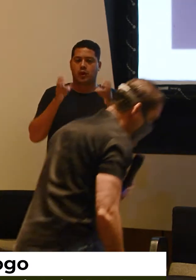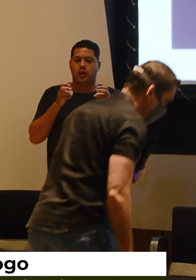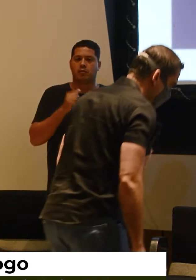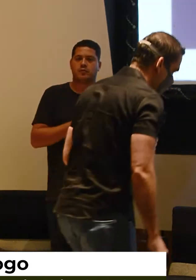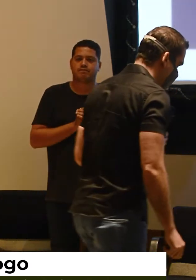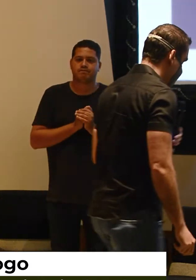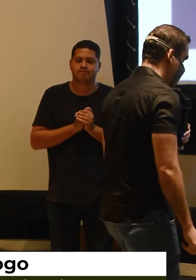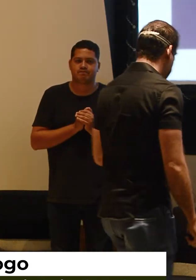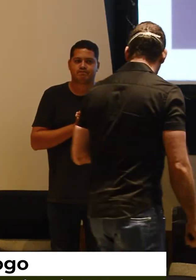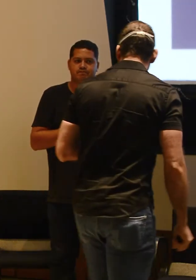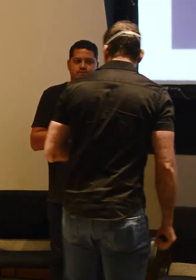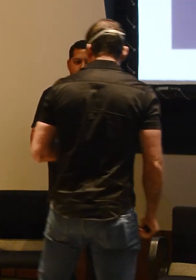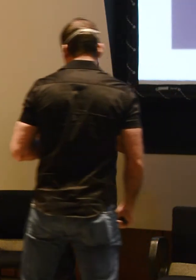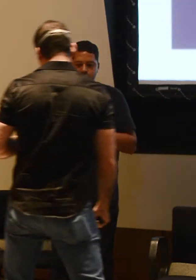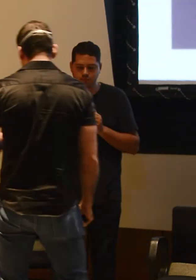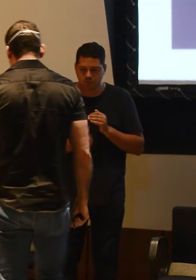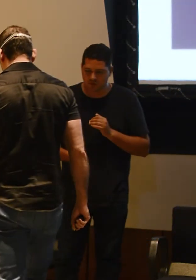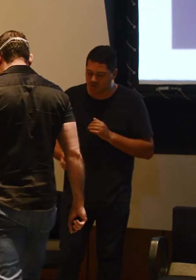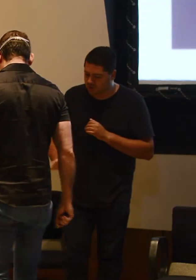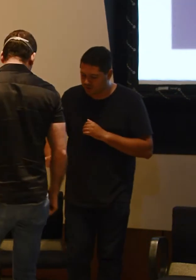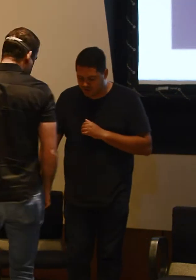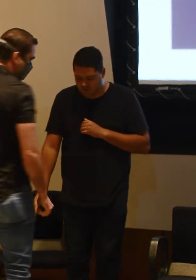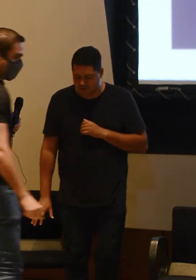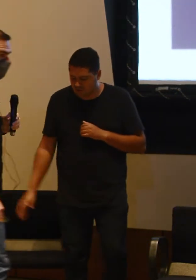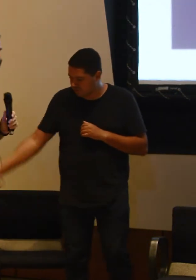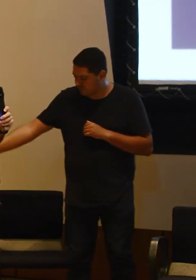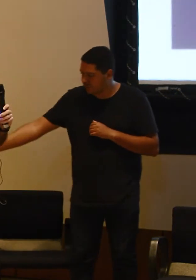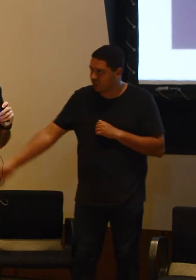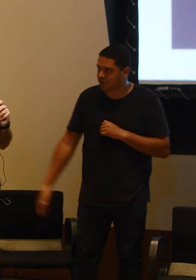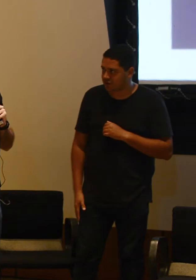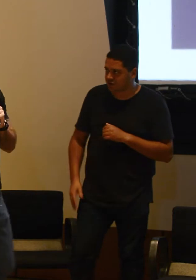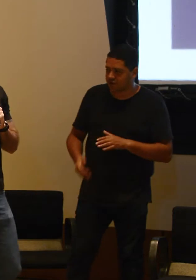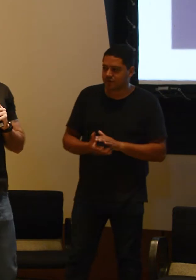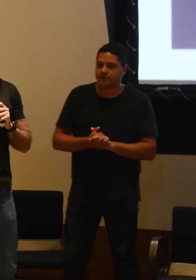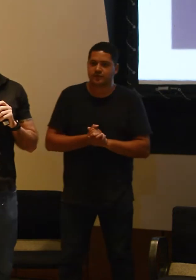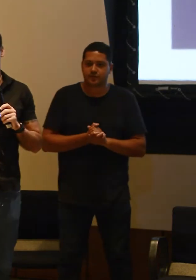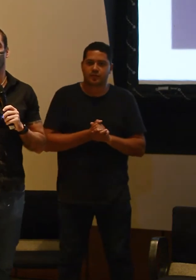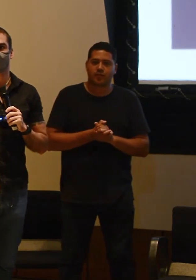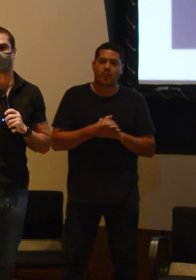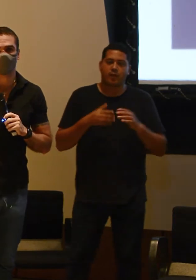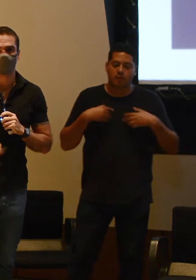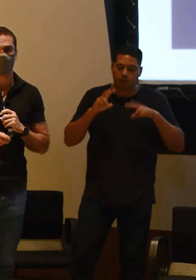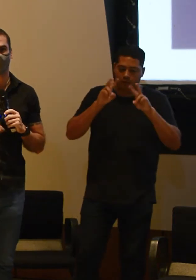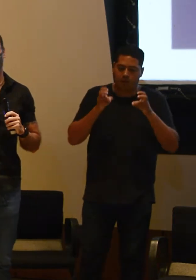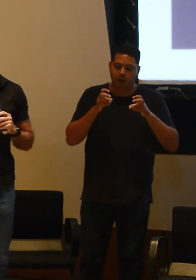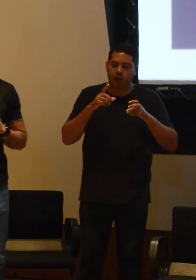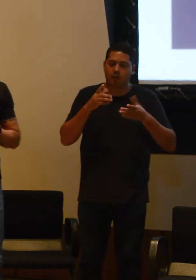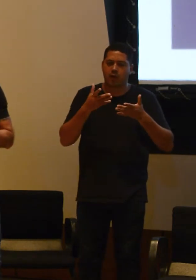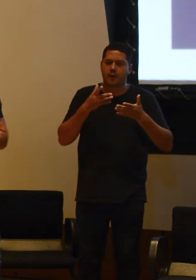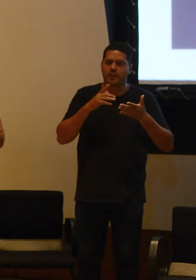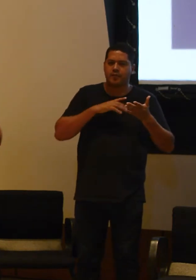pouco da... vou te atrapalhar um pouquinho aqui, né? Meu tema sai um pouco do que vocês estão acostumados